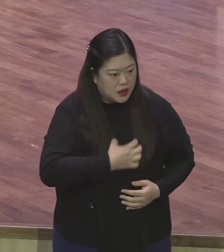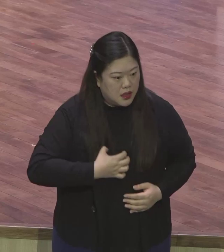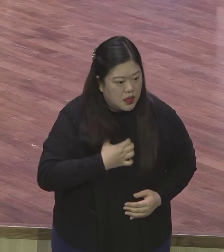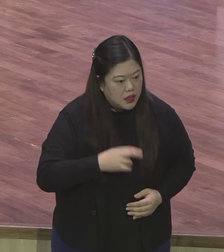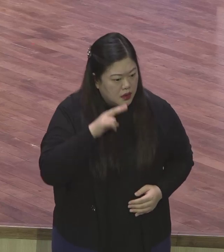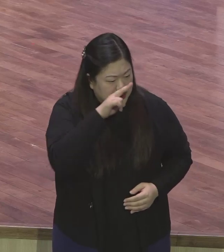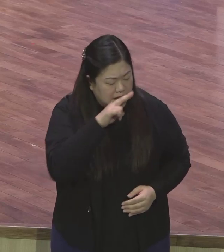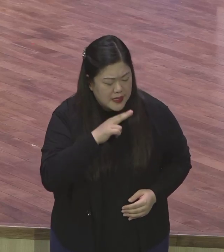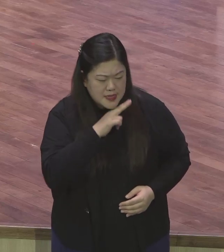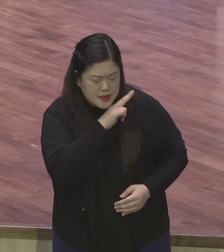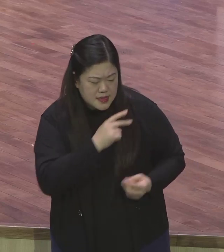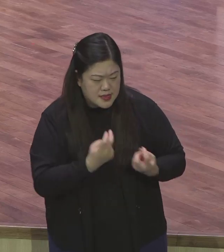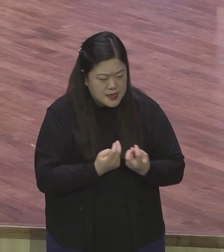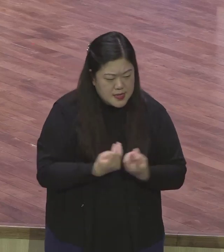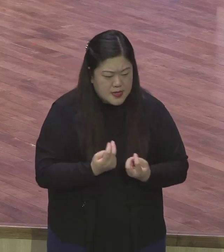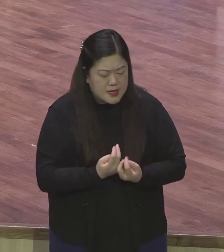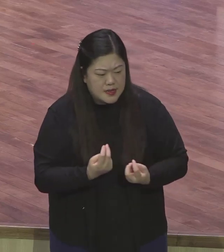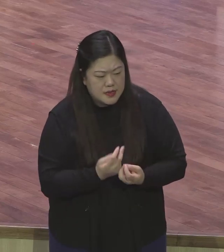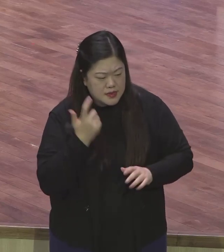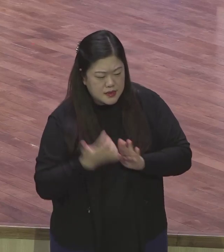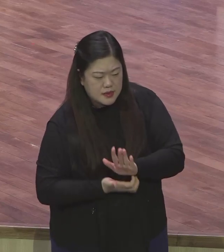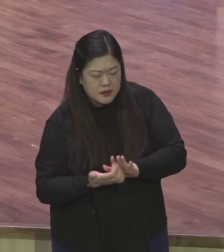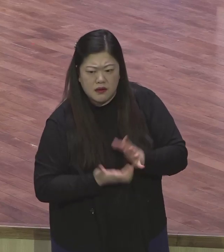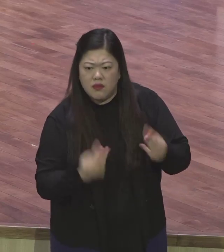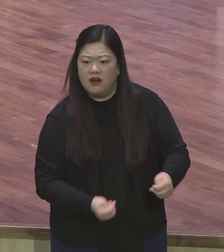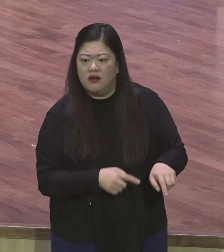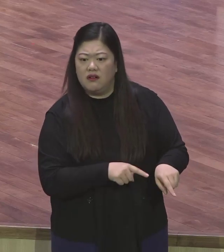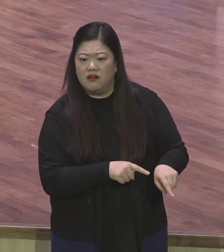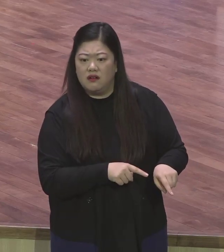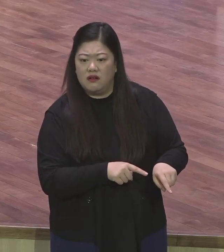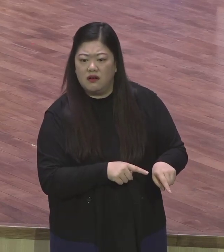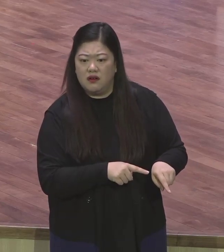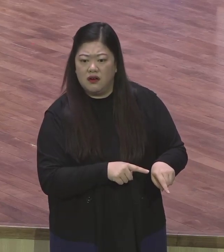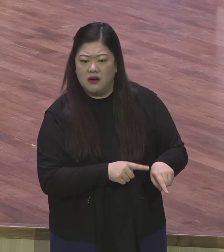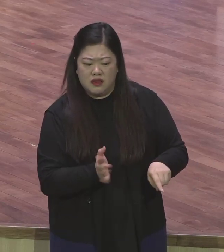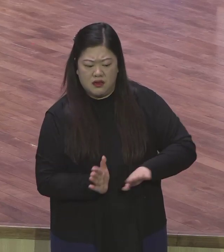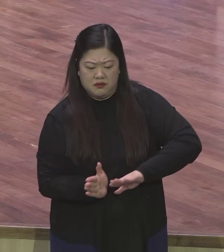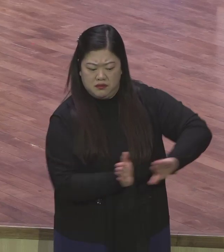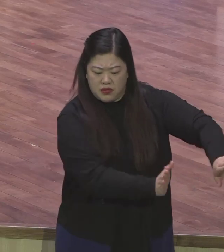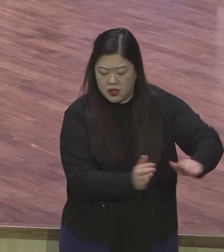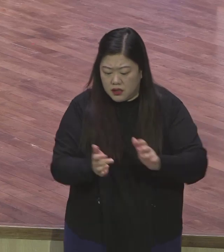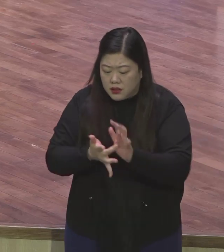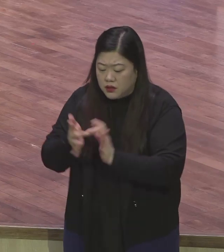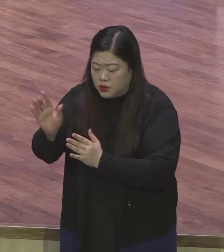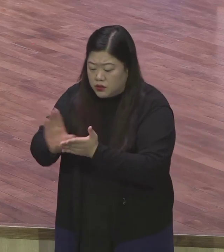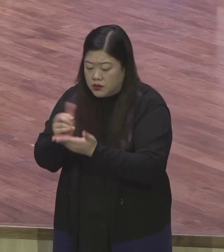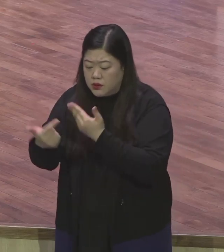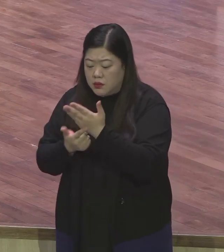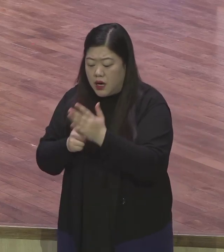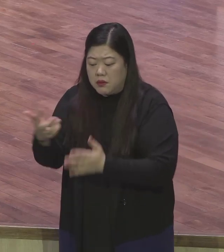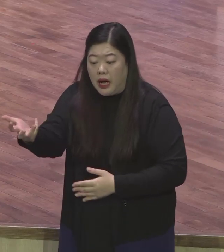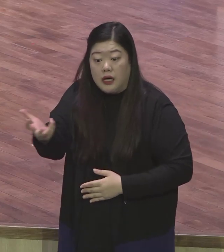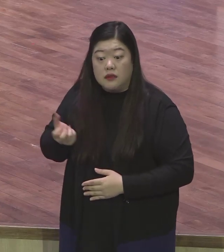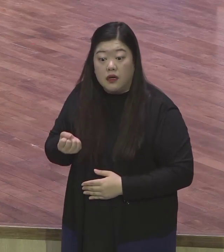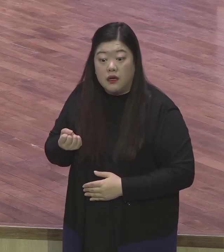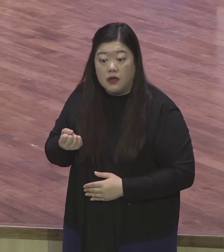불안과 불평이 가득 차있단 말이에요. 오늘 여러분이 예수 그리스도의 마음을 품는 순간에